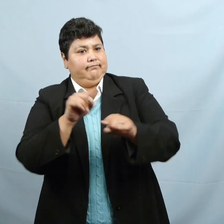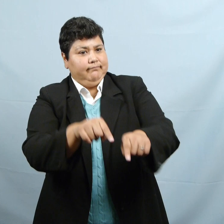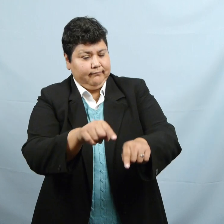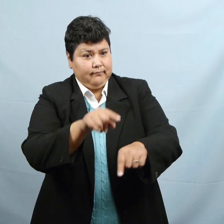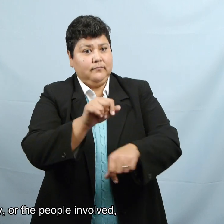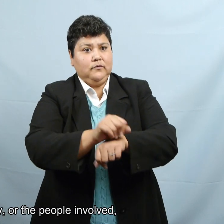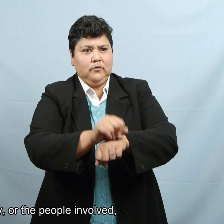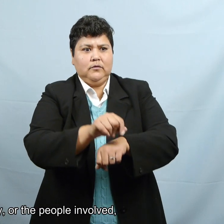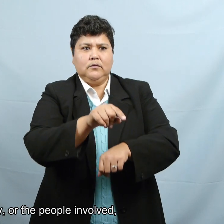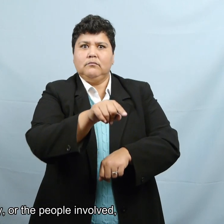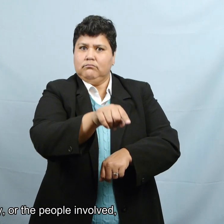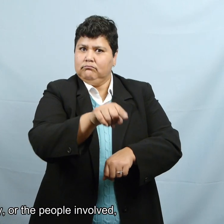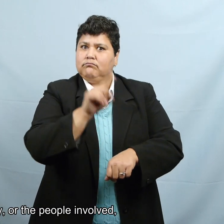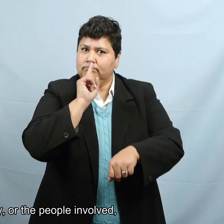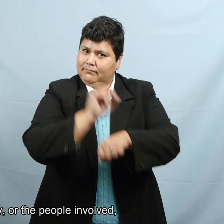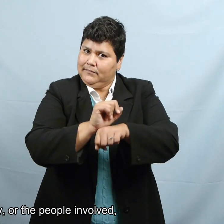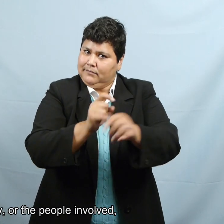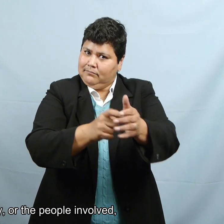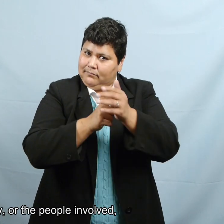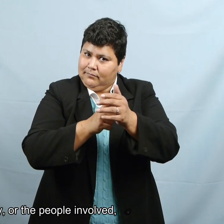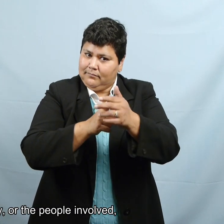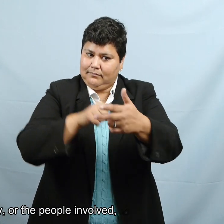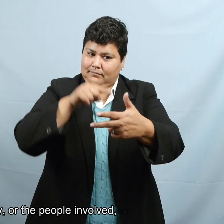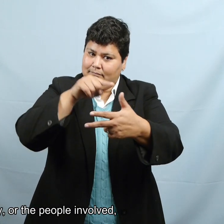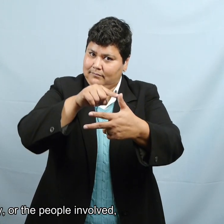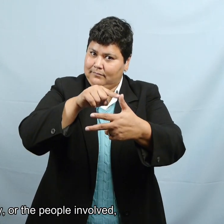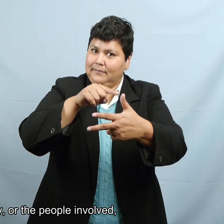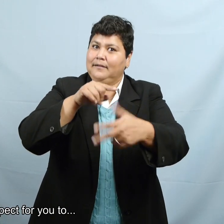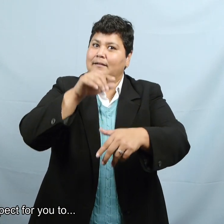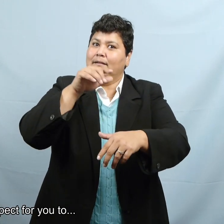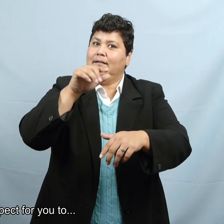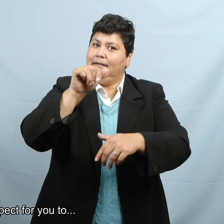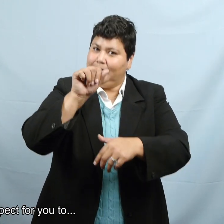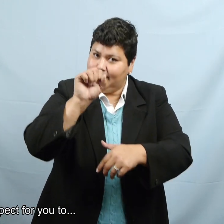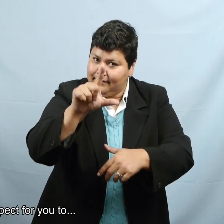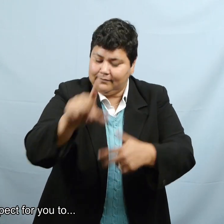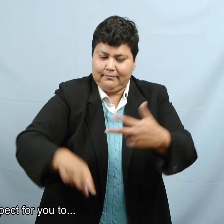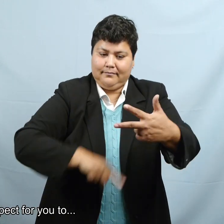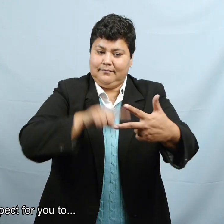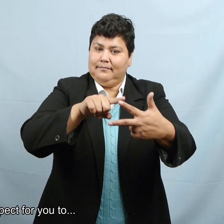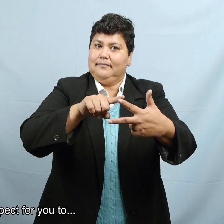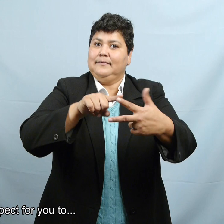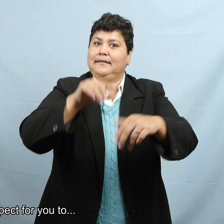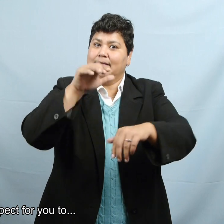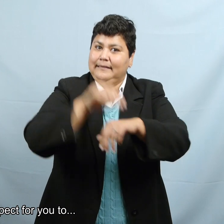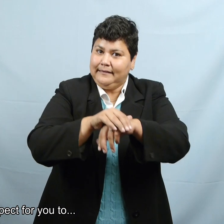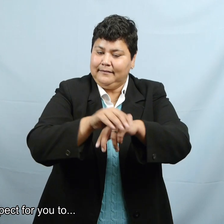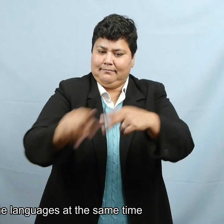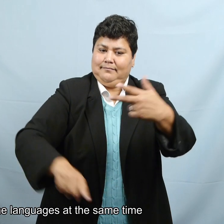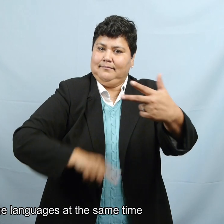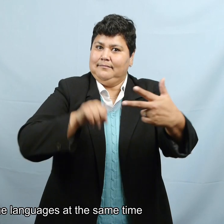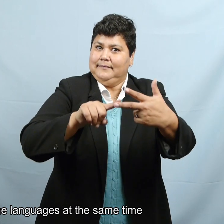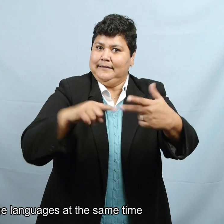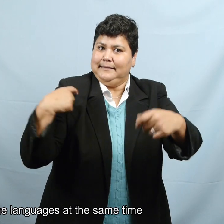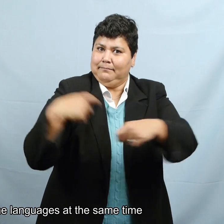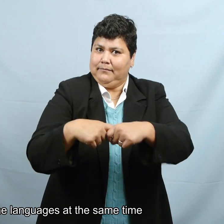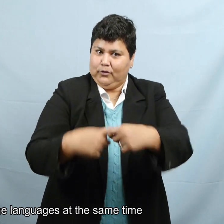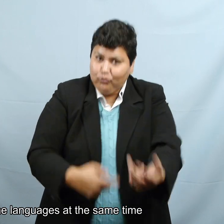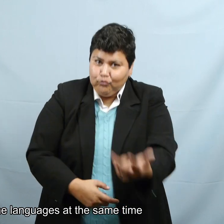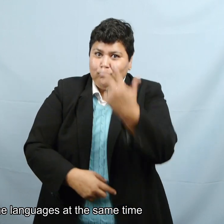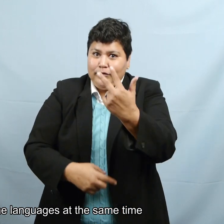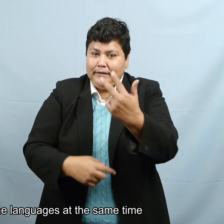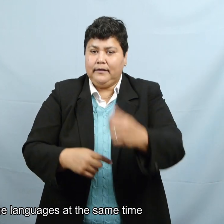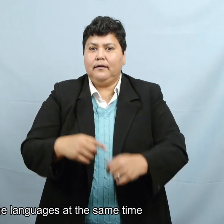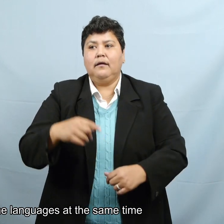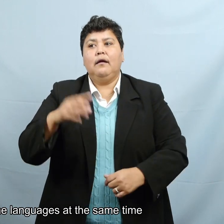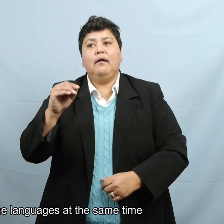Y la agencia o las personas envueltas esperan que sea uno el que interprete para